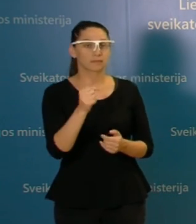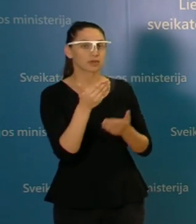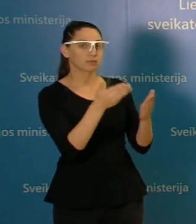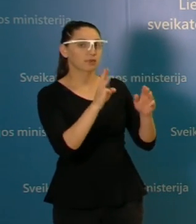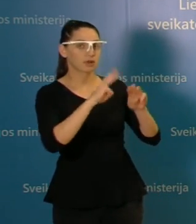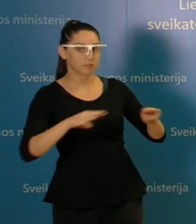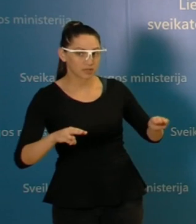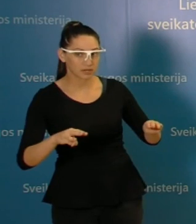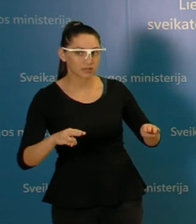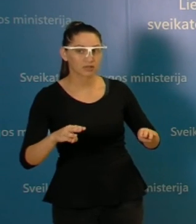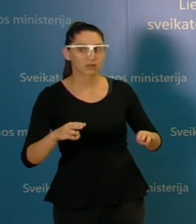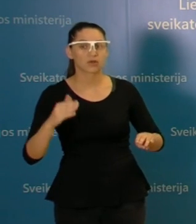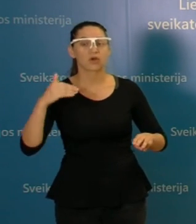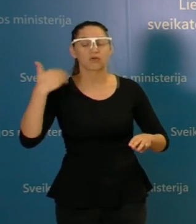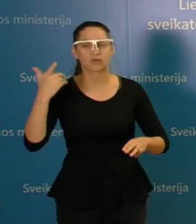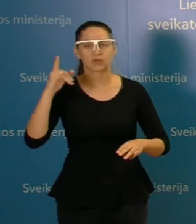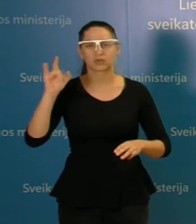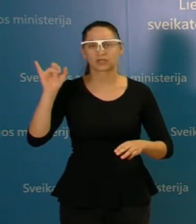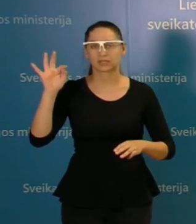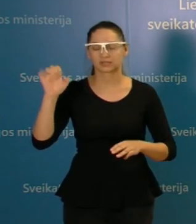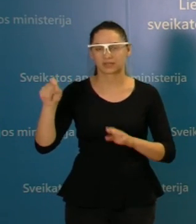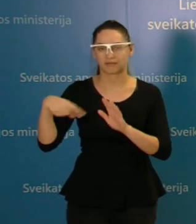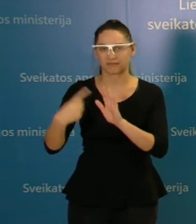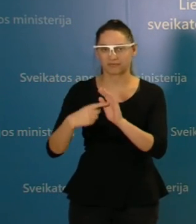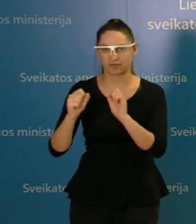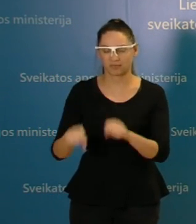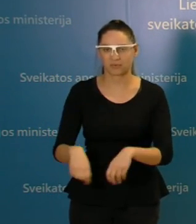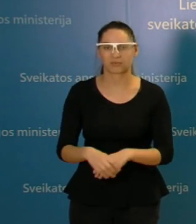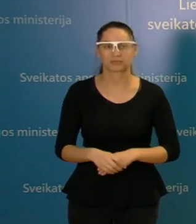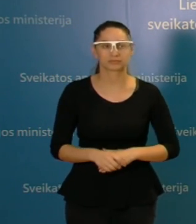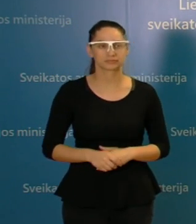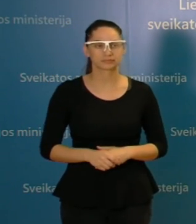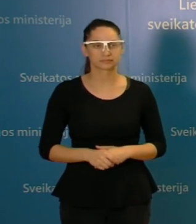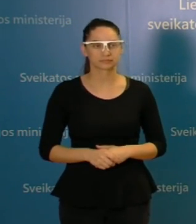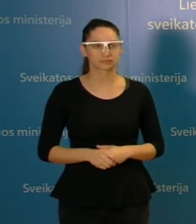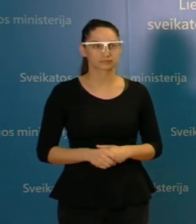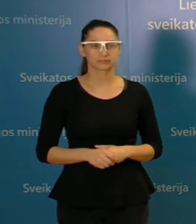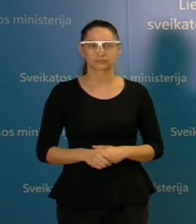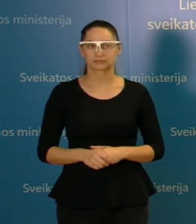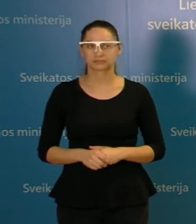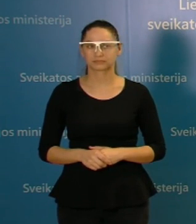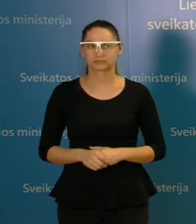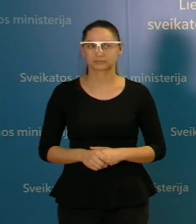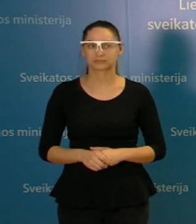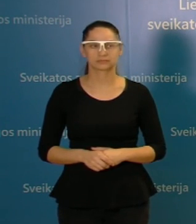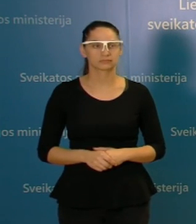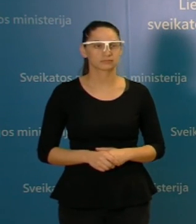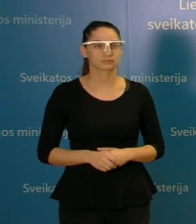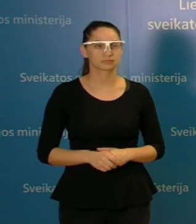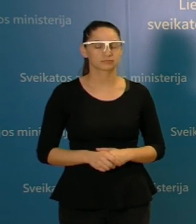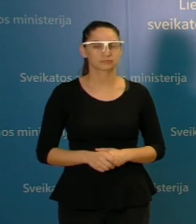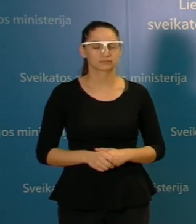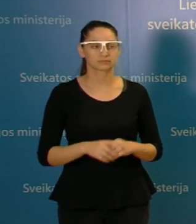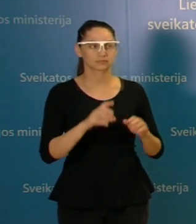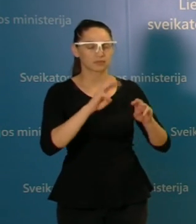gal tada prie lygitos grįšime truputėlį vėliau giedra, tai paprašysiu iš naujo, prisijungti, kai paleisime ministrą,